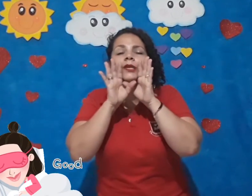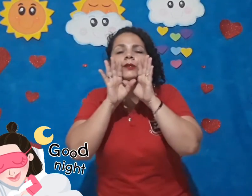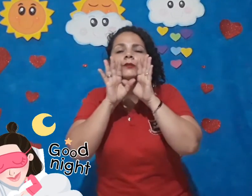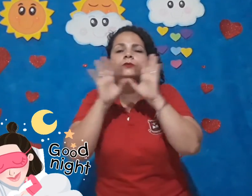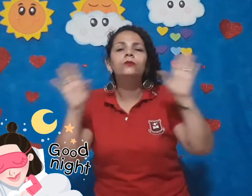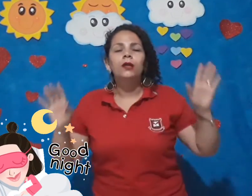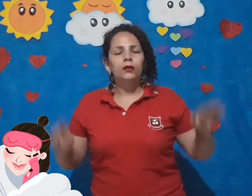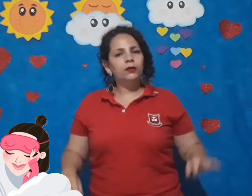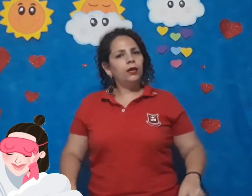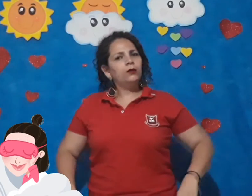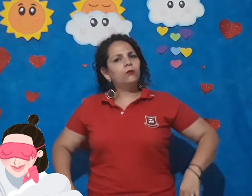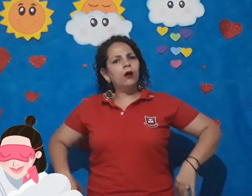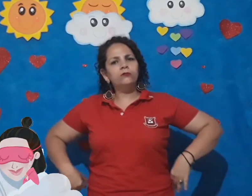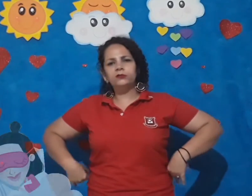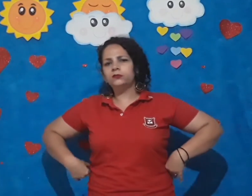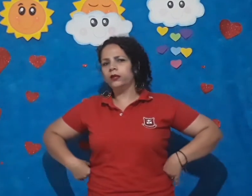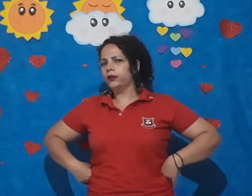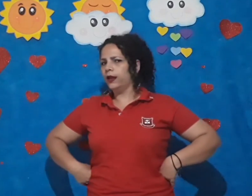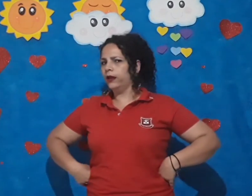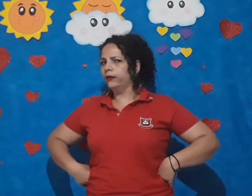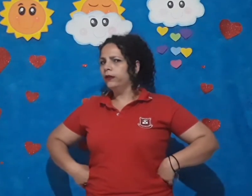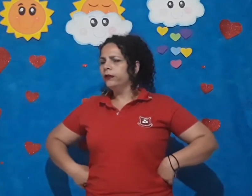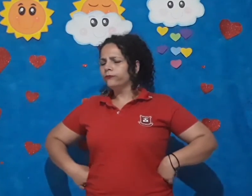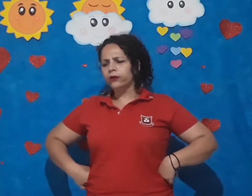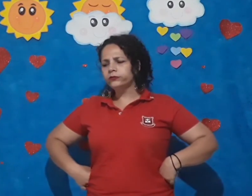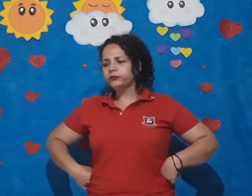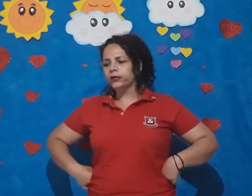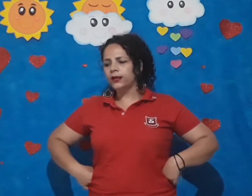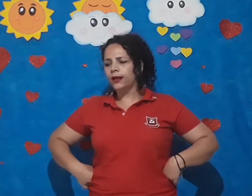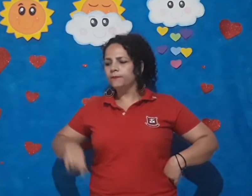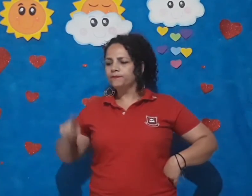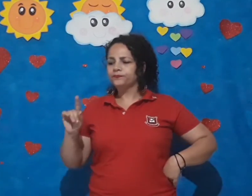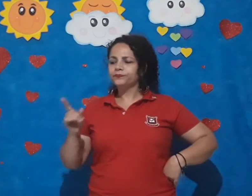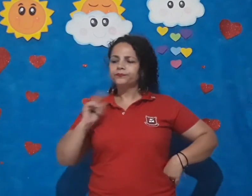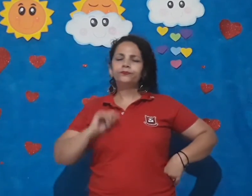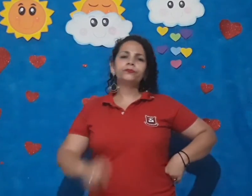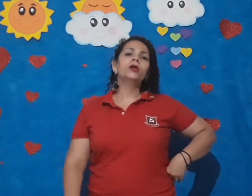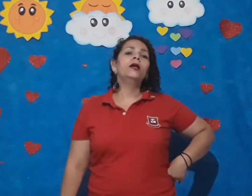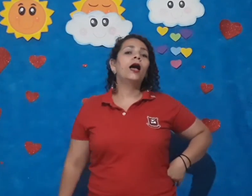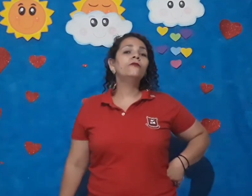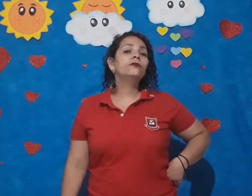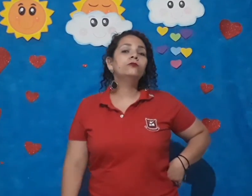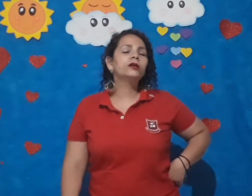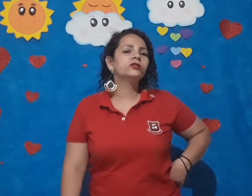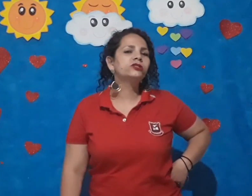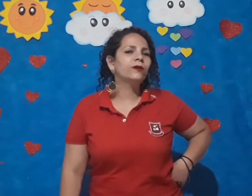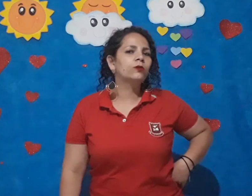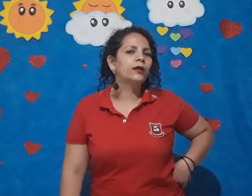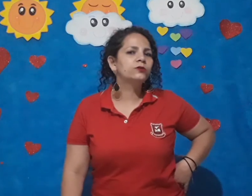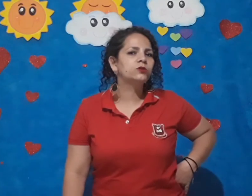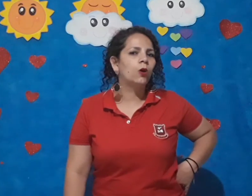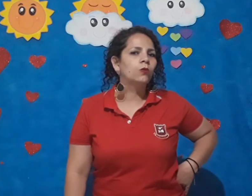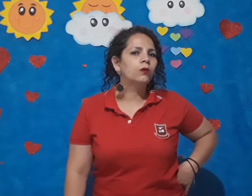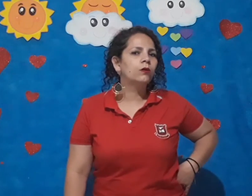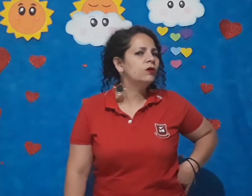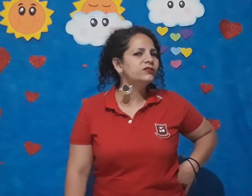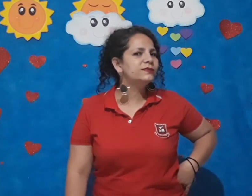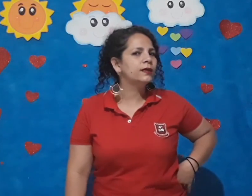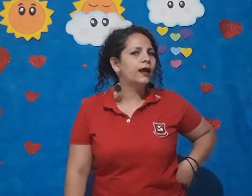dormindo. E aí qual será? Qual será a figura que a gente vai colar o sol? Onde será?